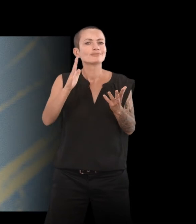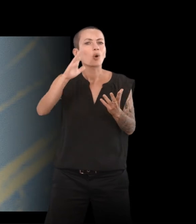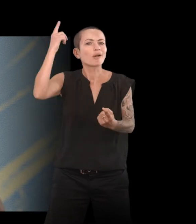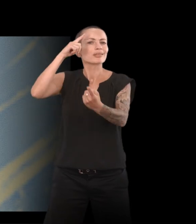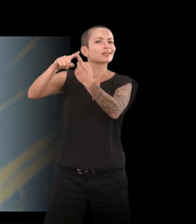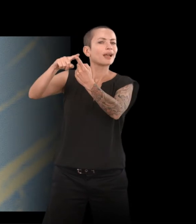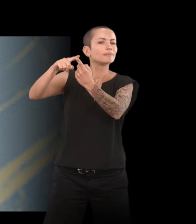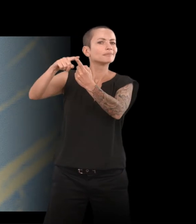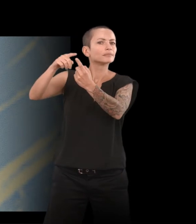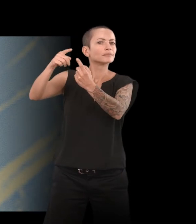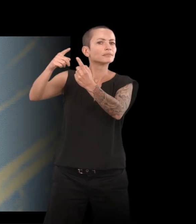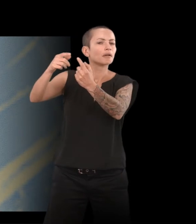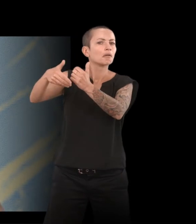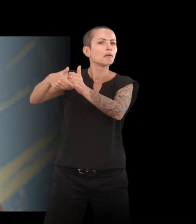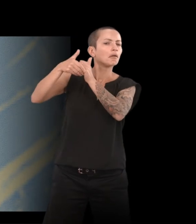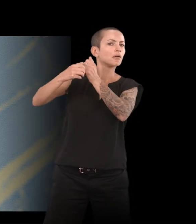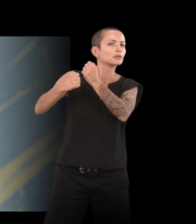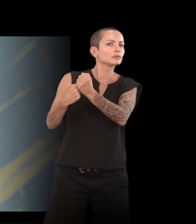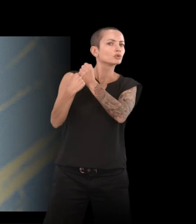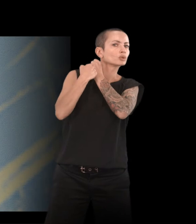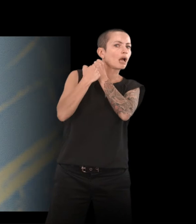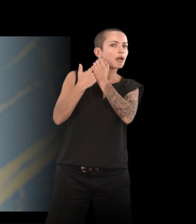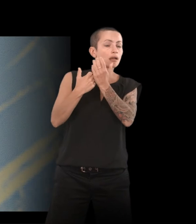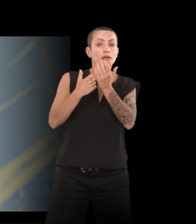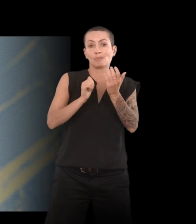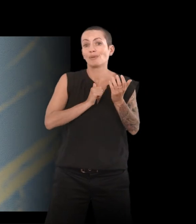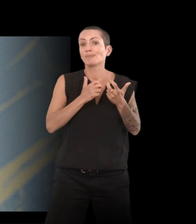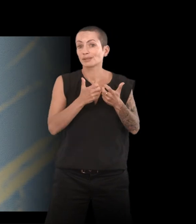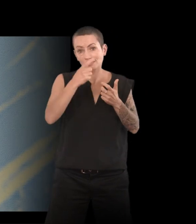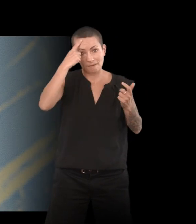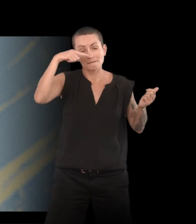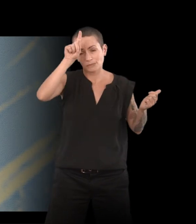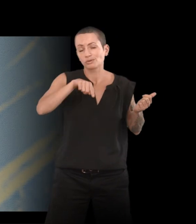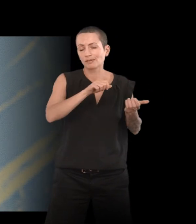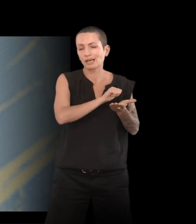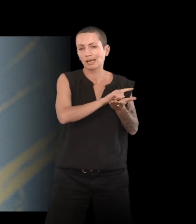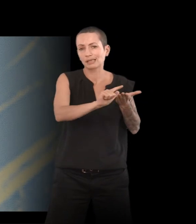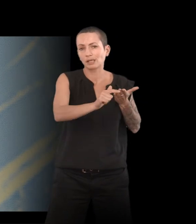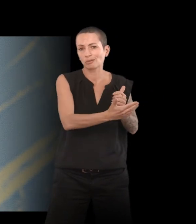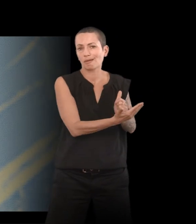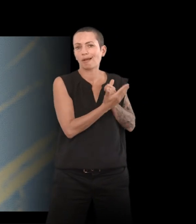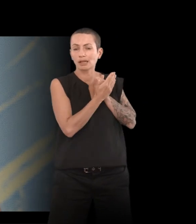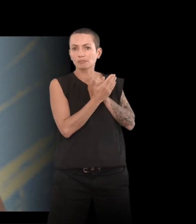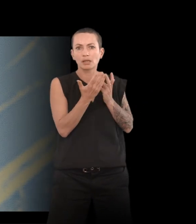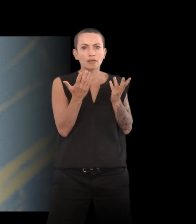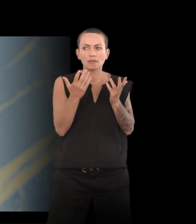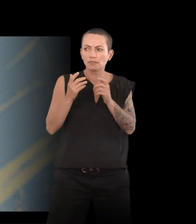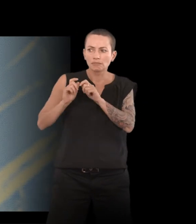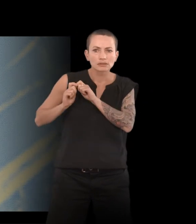un soutien, un support. Alors moi, je m'étais beaucoup appuyée sur la philosophie et la littérature, mais il y effectivement des démarches artistiques, des